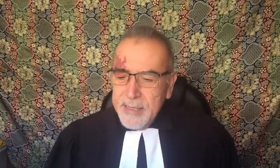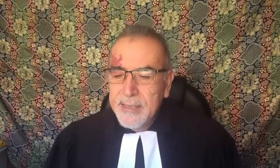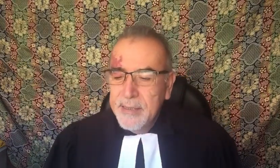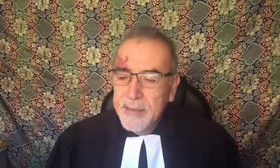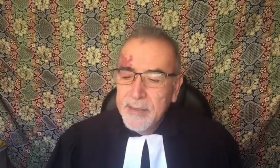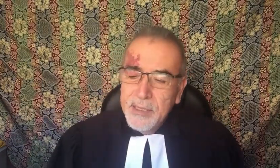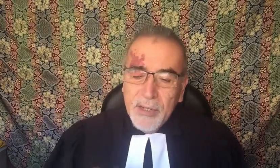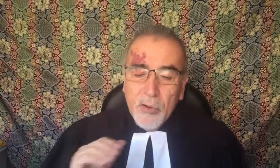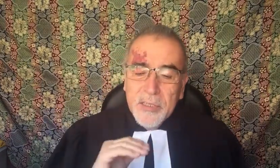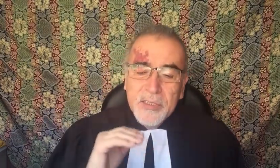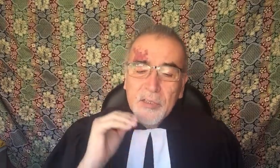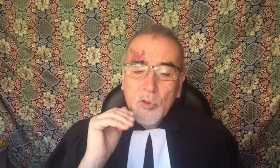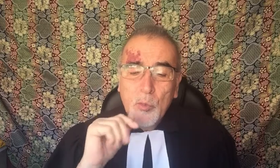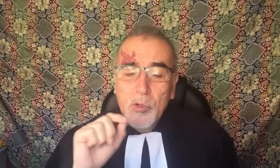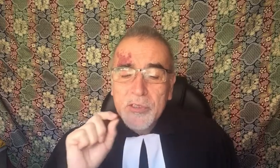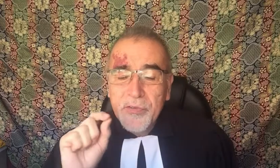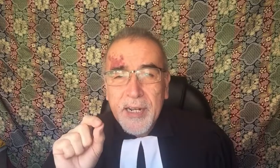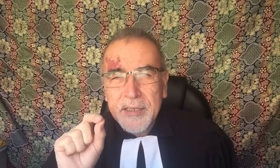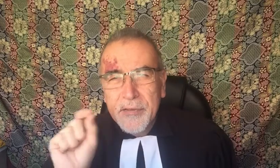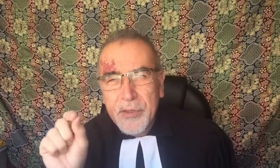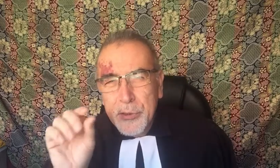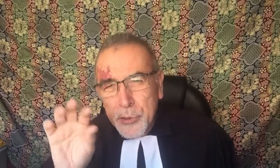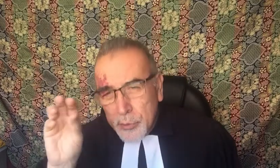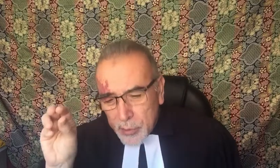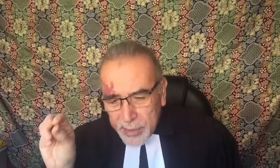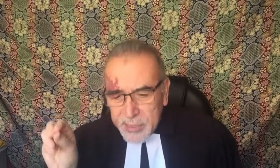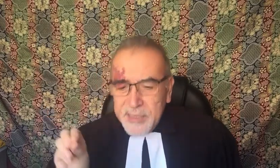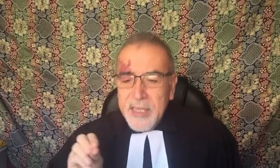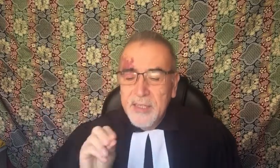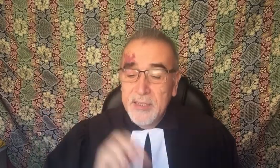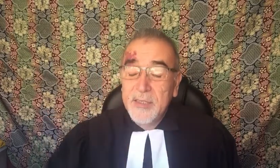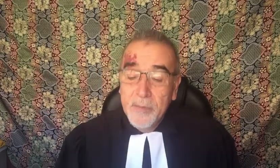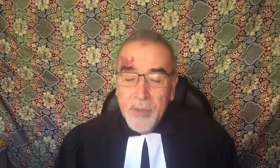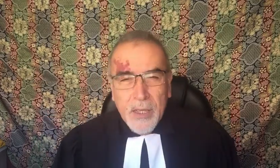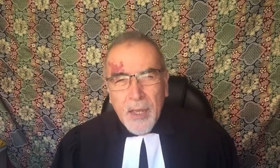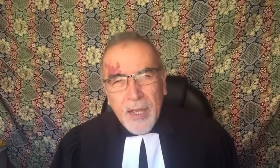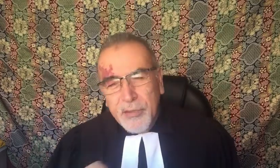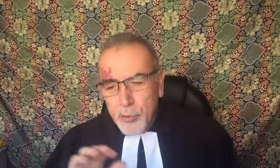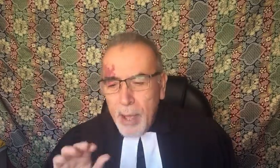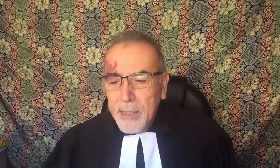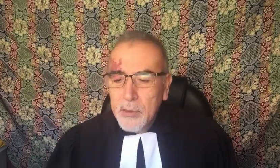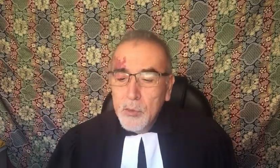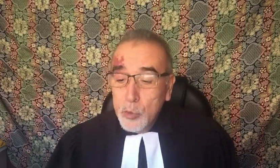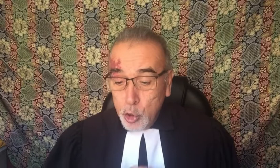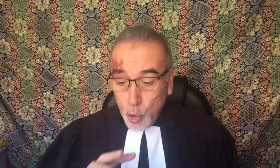se van organizando como esferas de vidrio adyacentes, hasta formar un todo